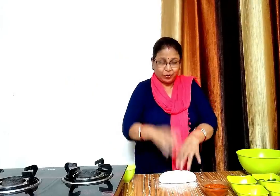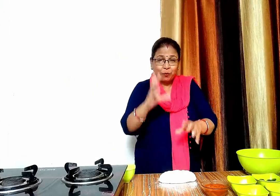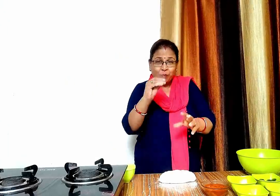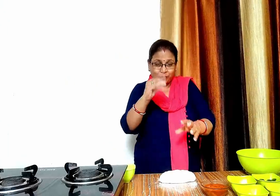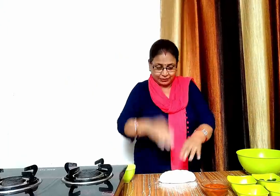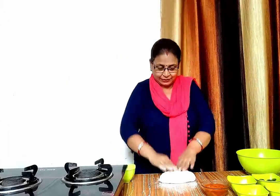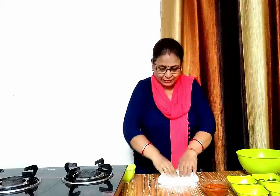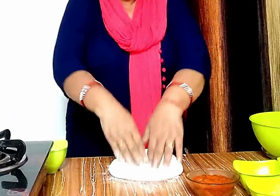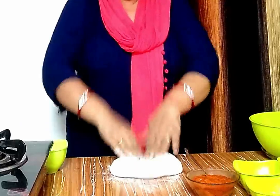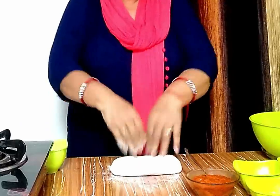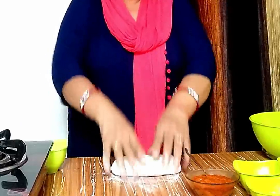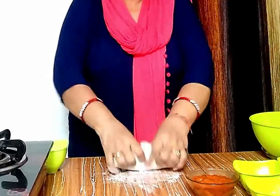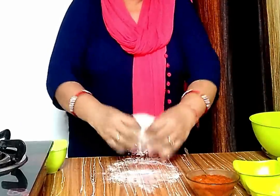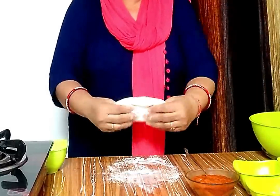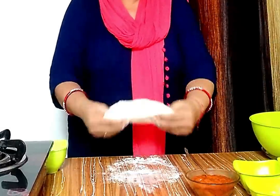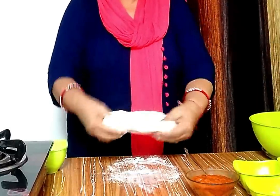देखिए हमें इसे इतना ही सॉफ्ट बनाना है